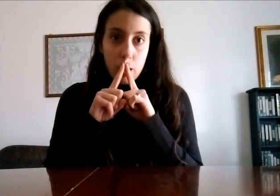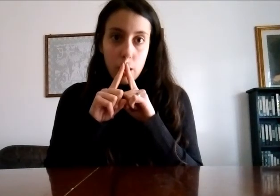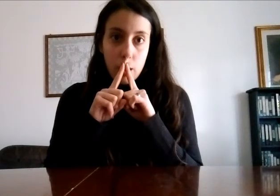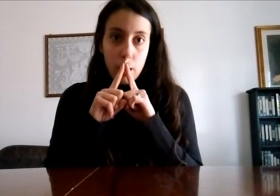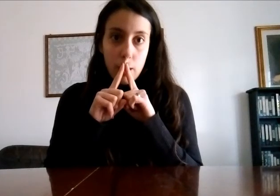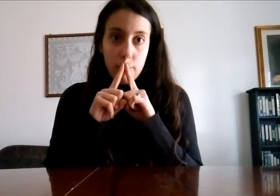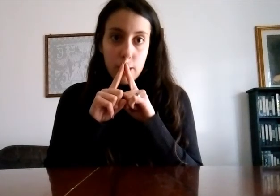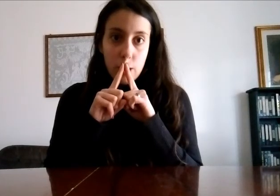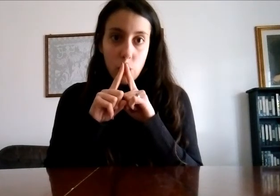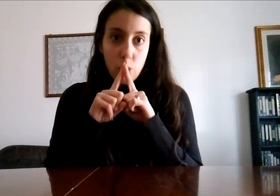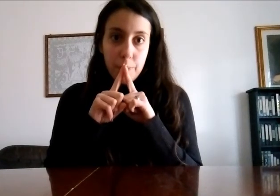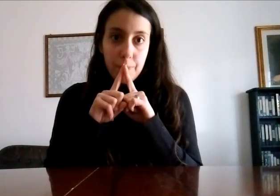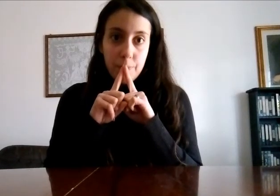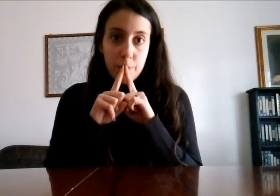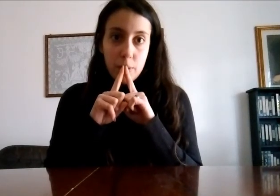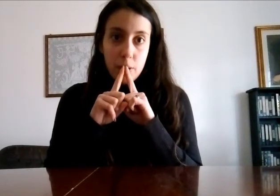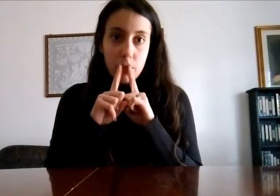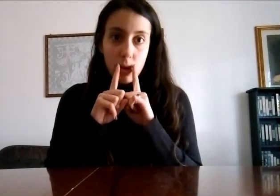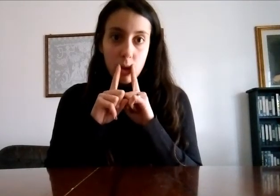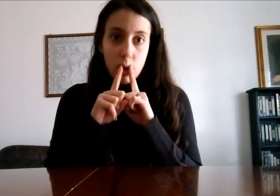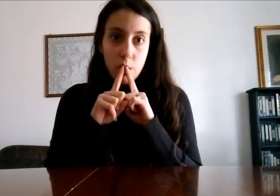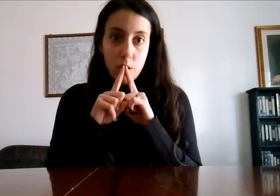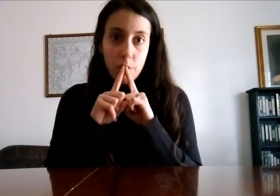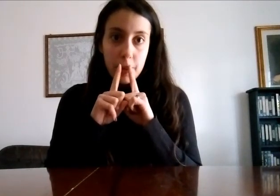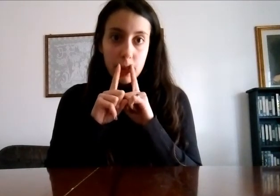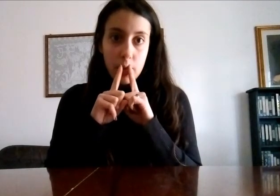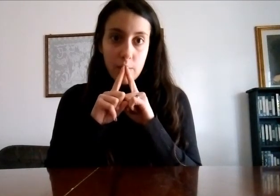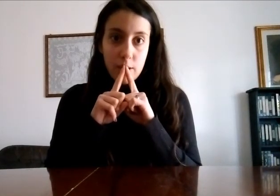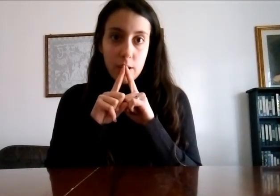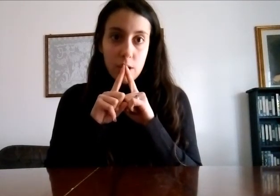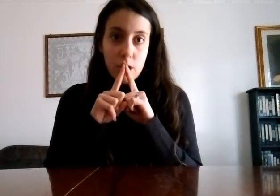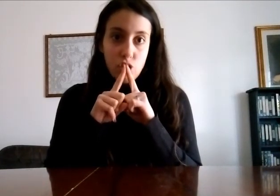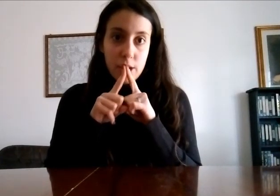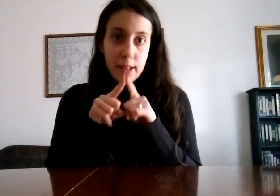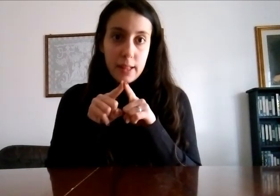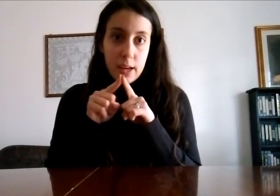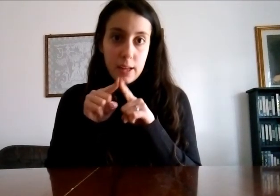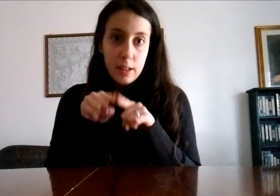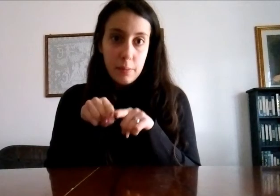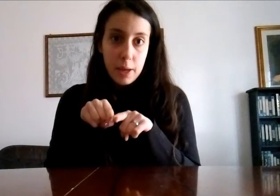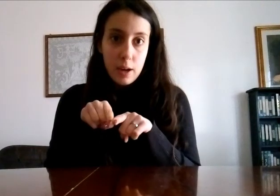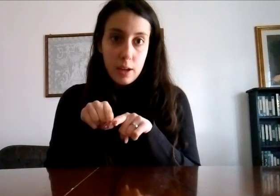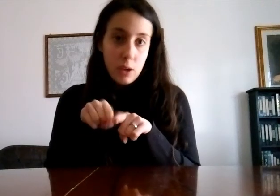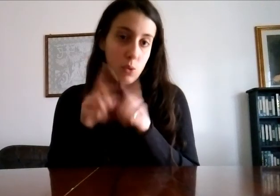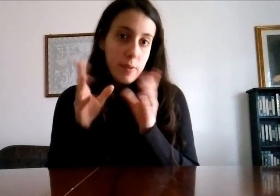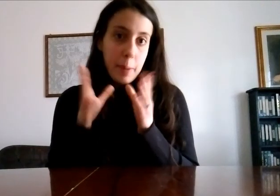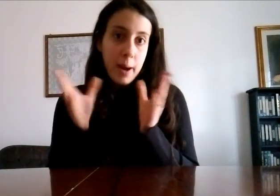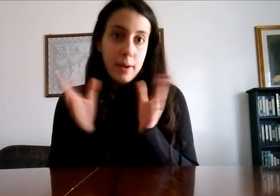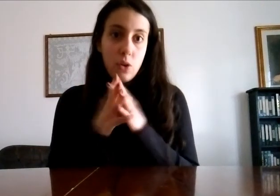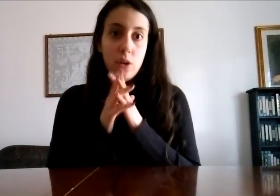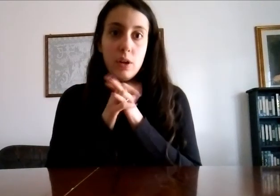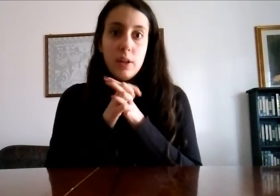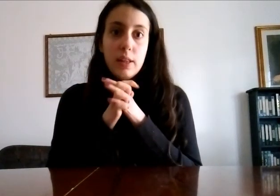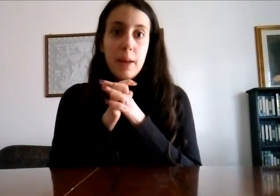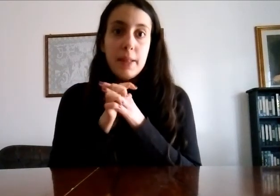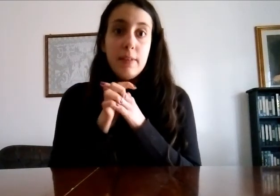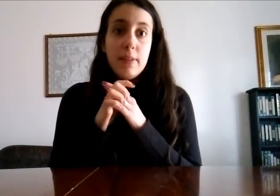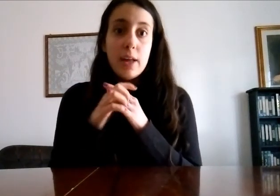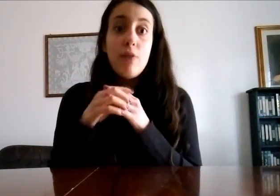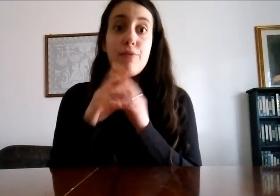nei video come si chiama ginnastica ritmica in cui vi parlo della mia attività o